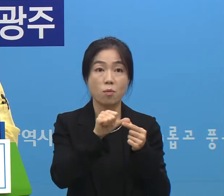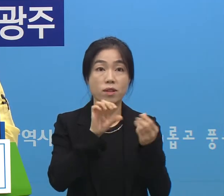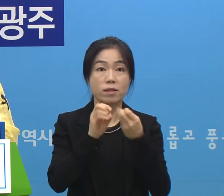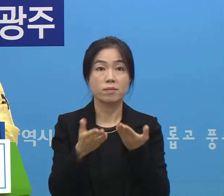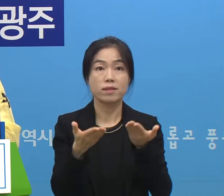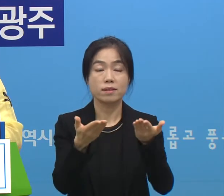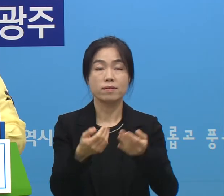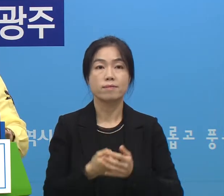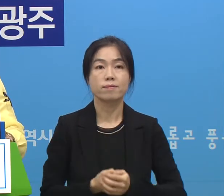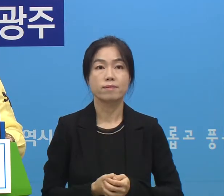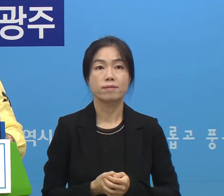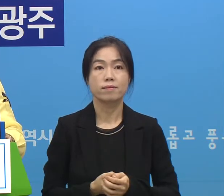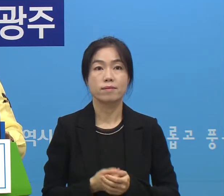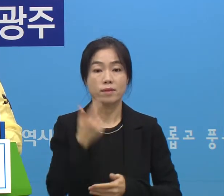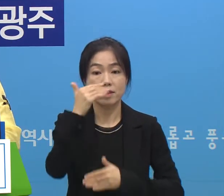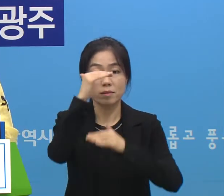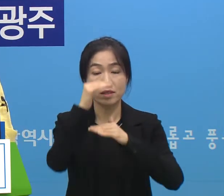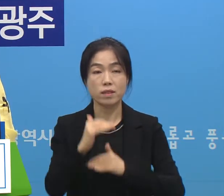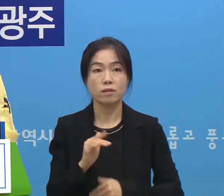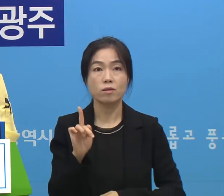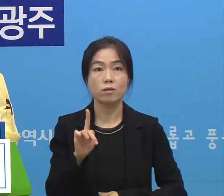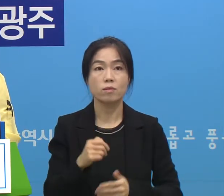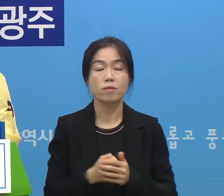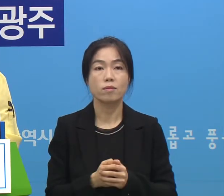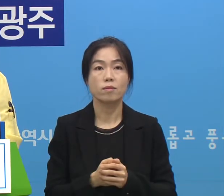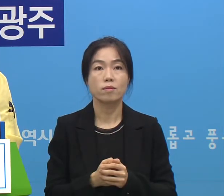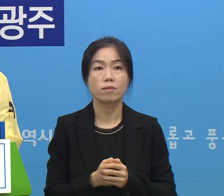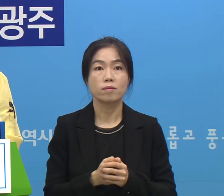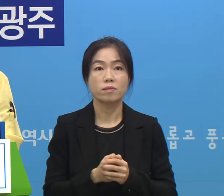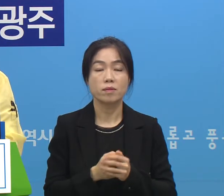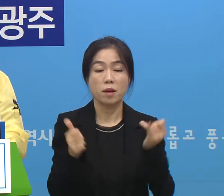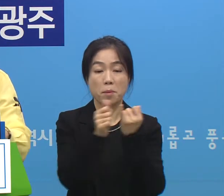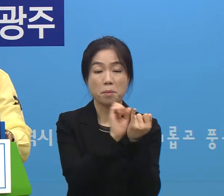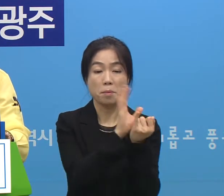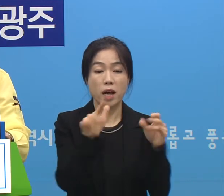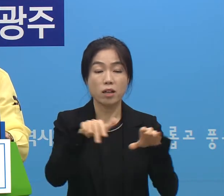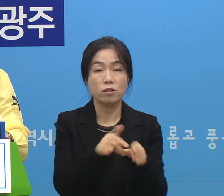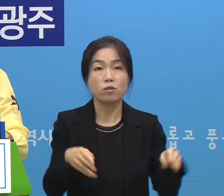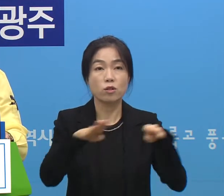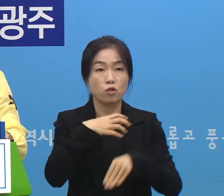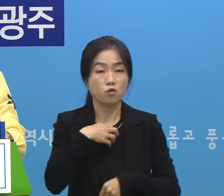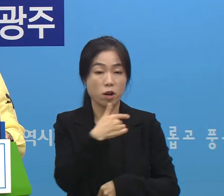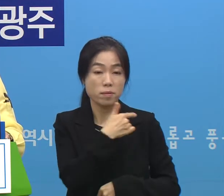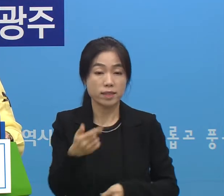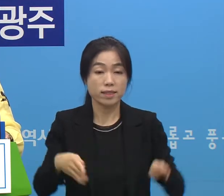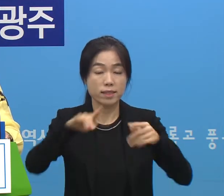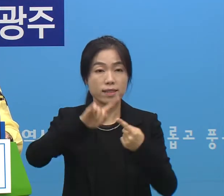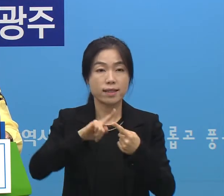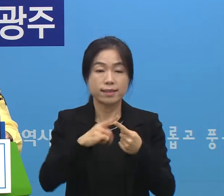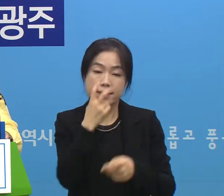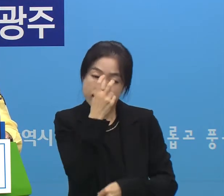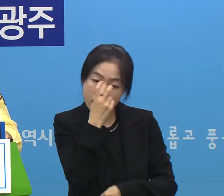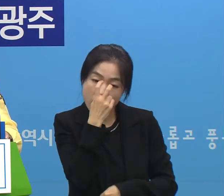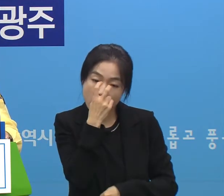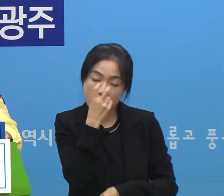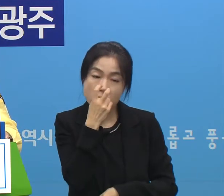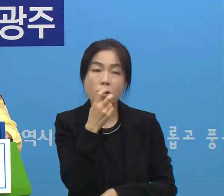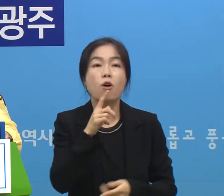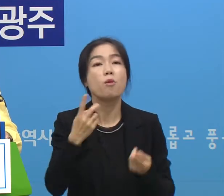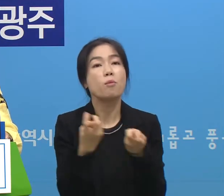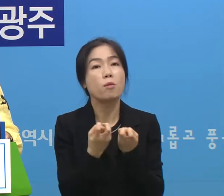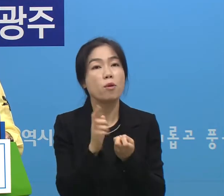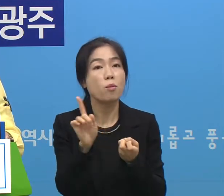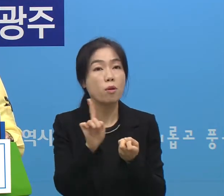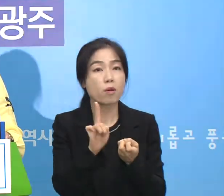답변을 드리겠습니다 질문 내용은 애식장과 정교시설 고위험 시설에 대한 감시와 관리는 어떤 방식인지